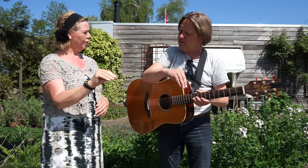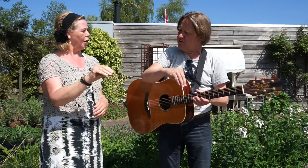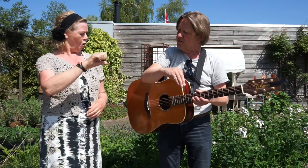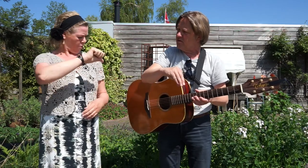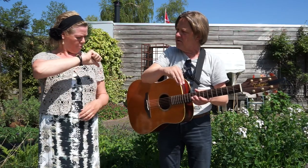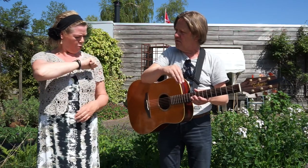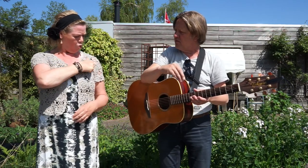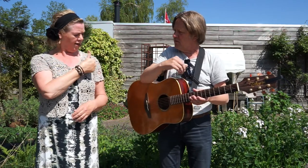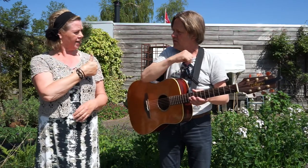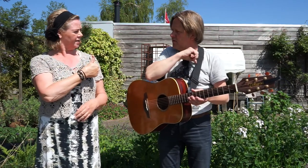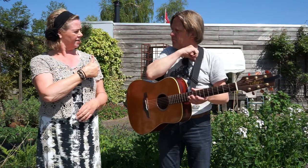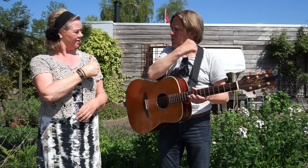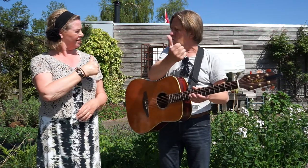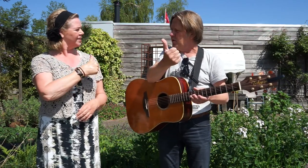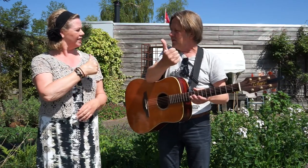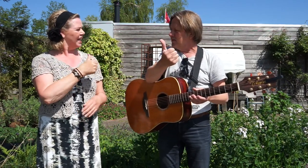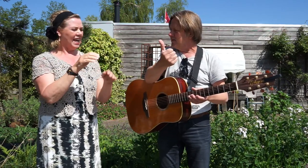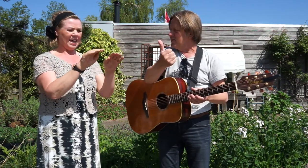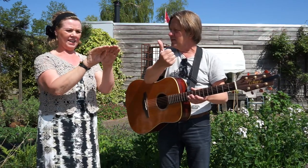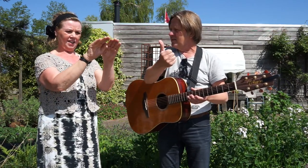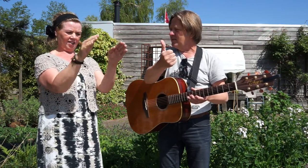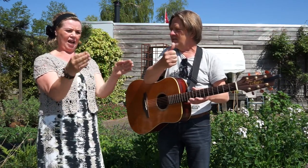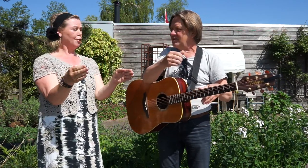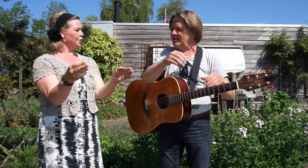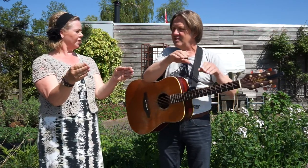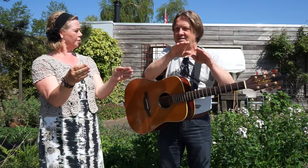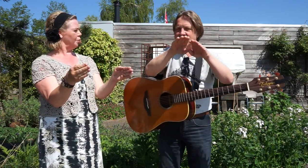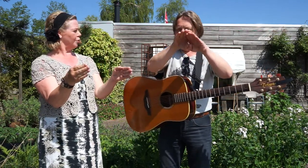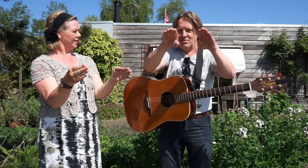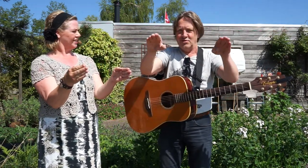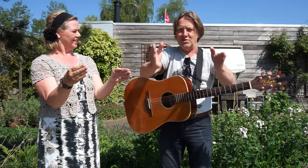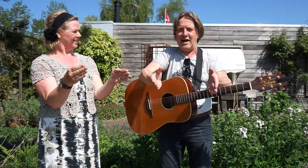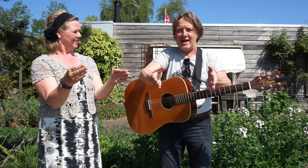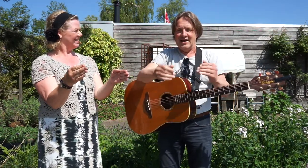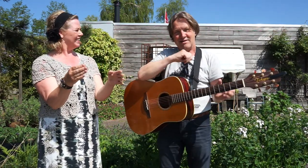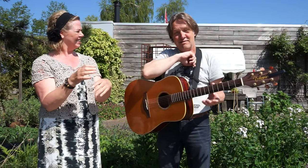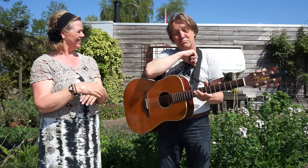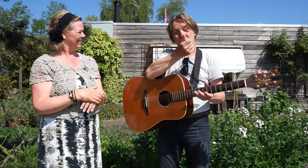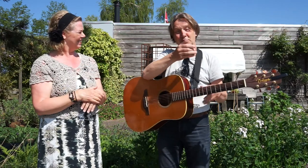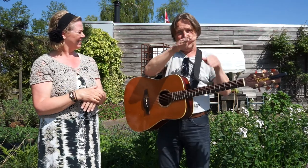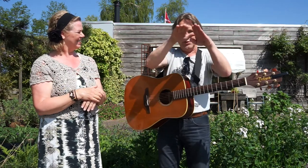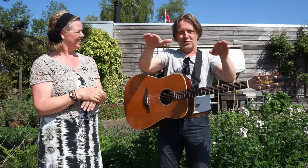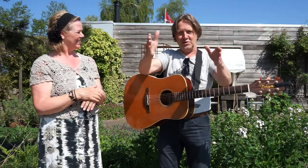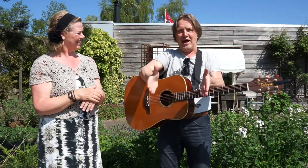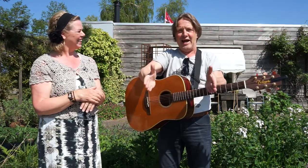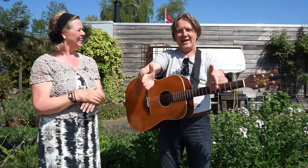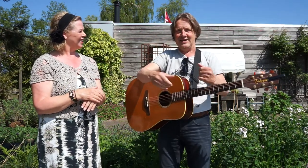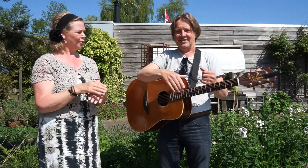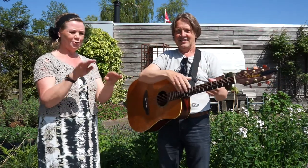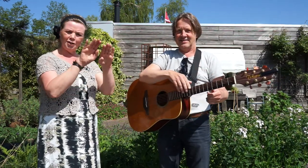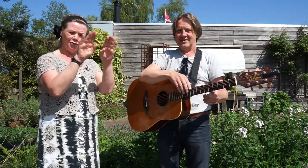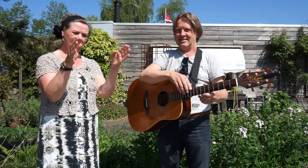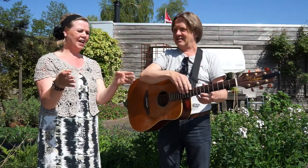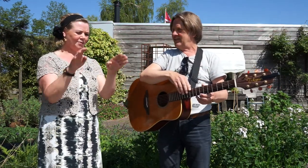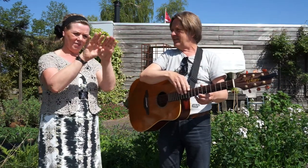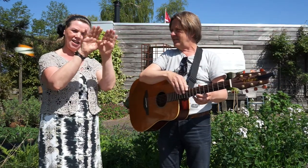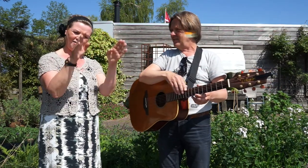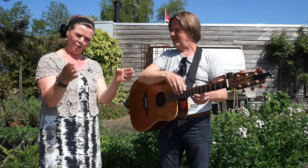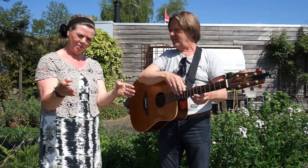boer. Boer. En dan het huis van de boer. De rij. Boerderij. Hoeft niet vierkant, mag je gewoon een